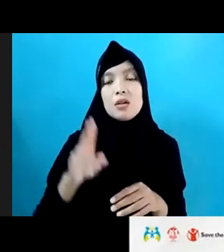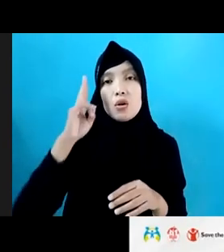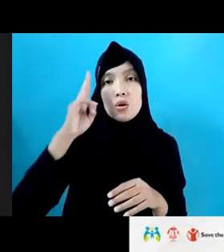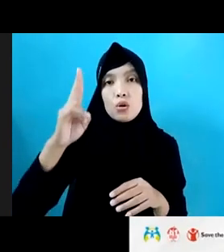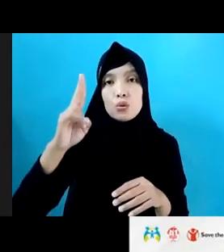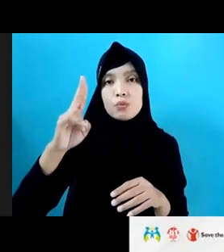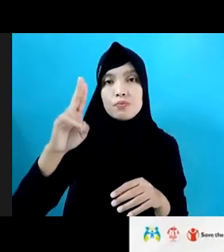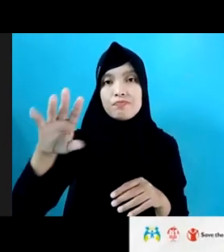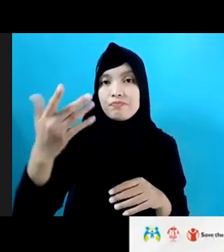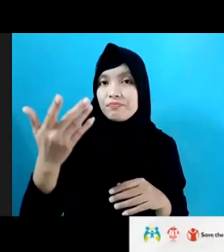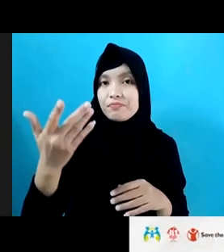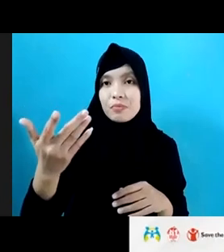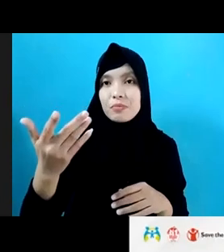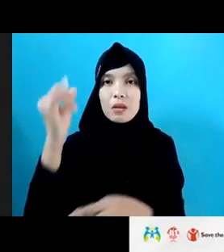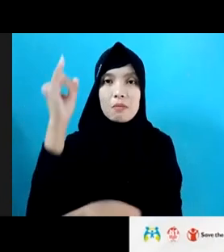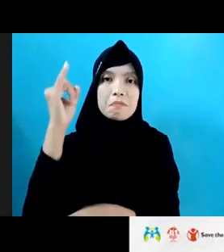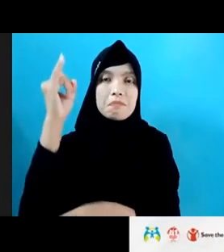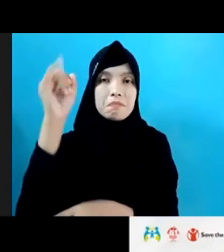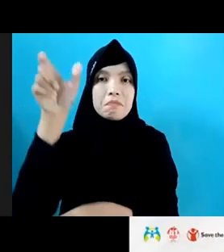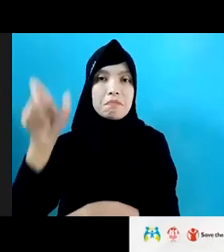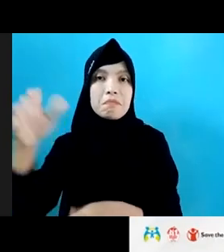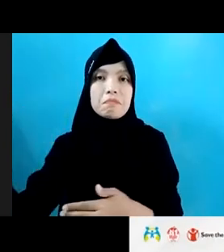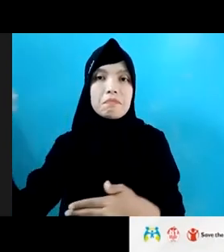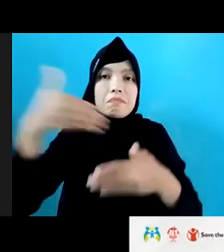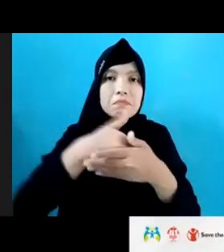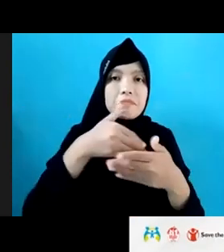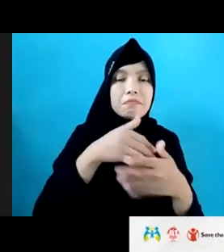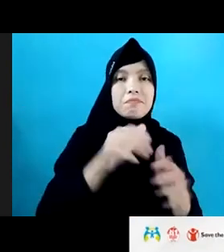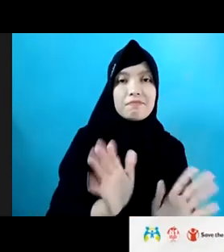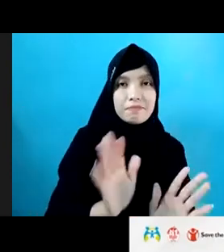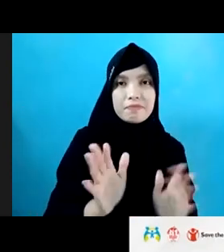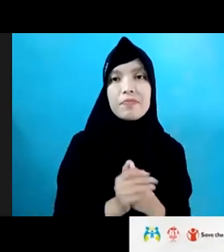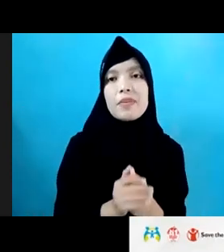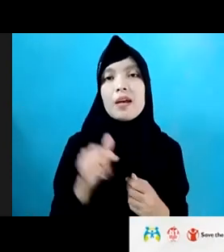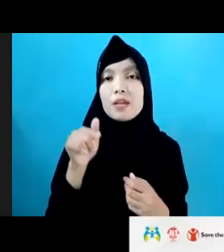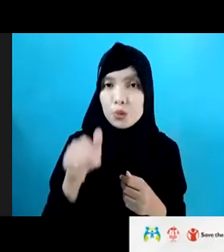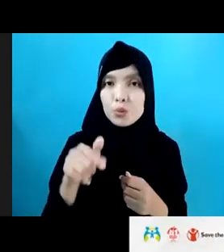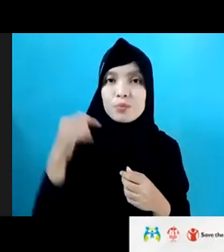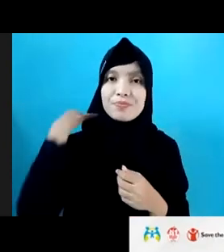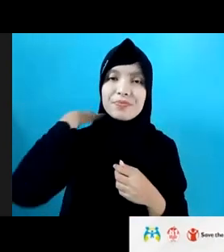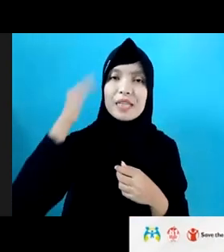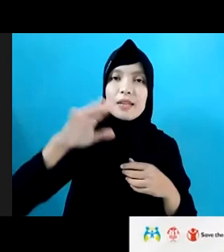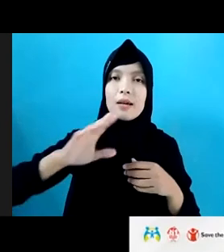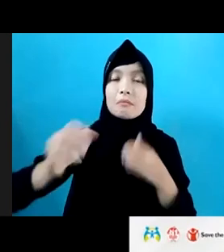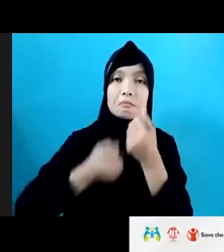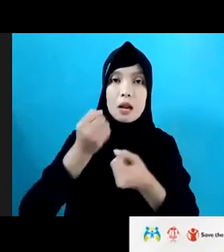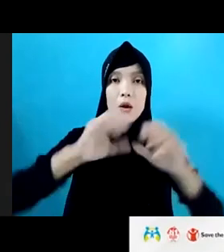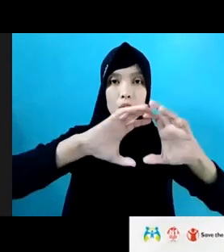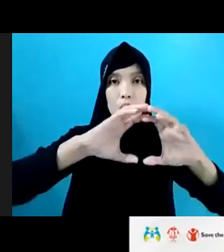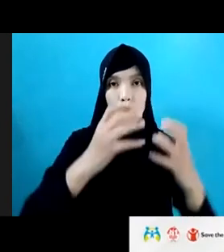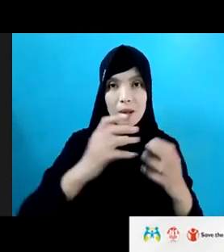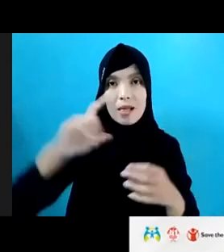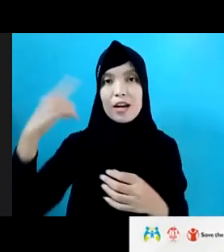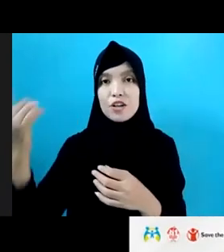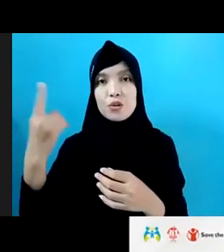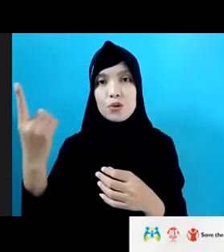disusupin oleh konten-konten yang membahayakan eksploitasi seksual anak. Itulah yang kami lakukan di tingkat global dan di tingkat nasional, agar